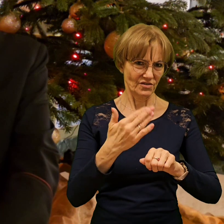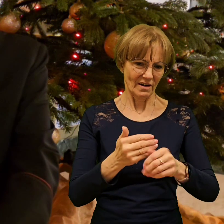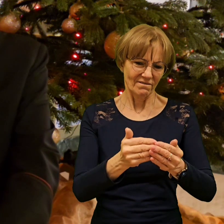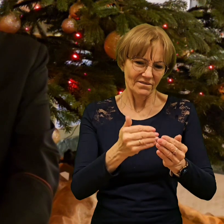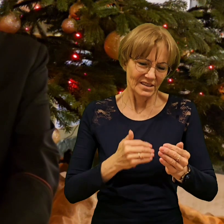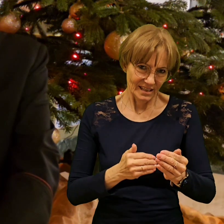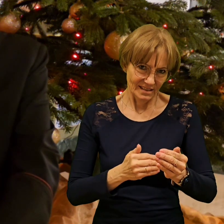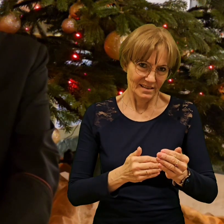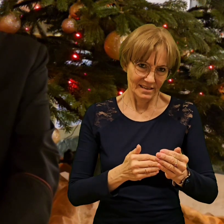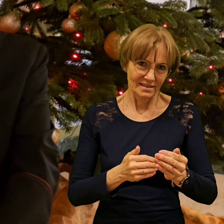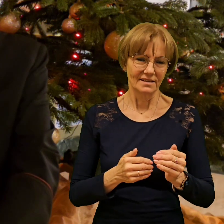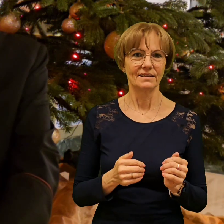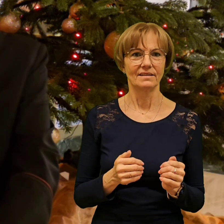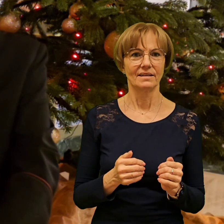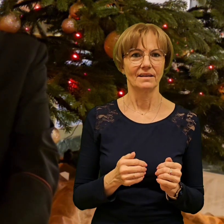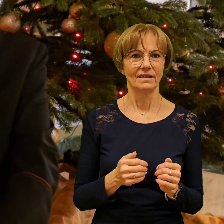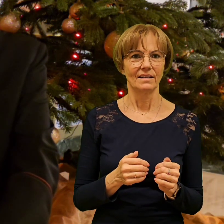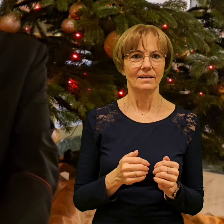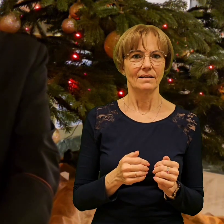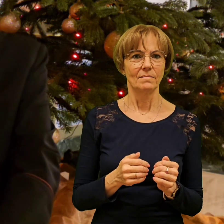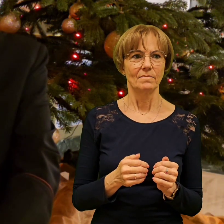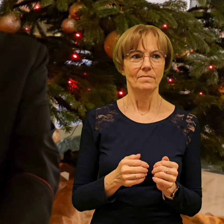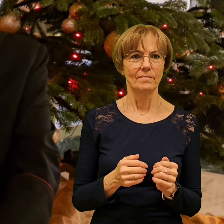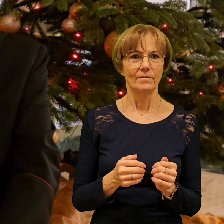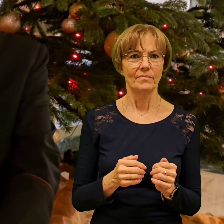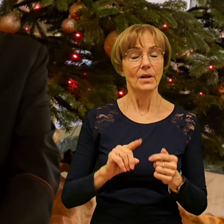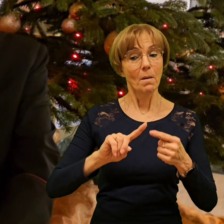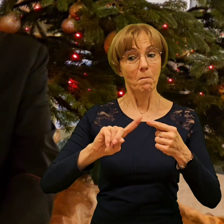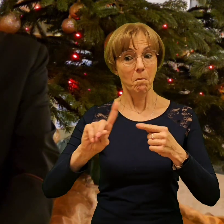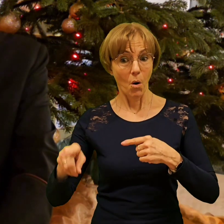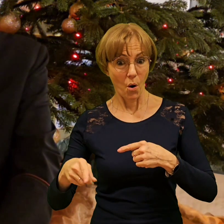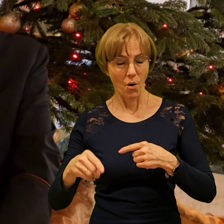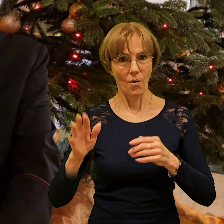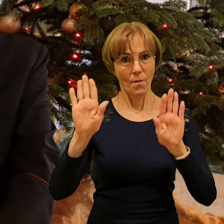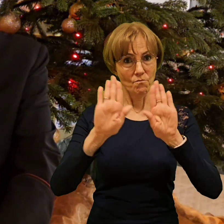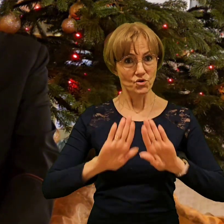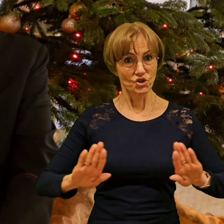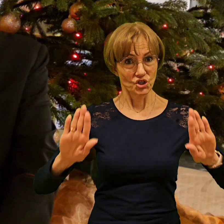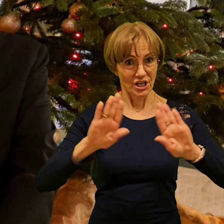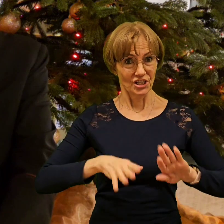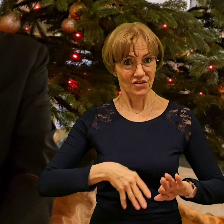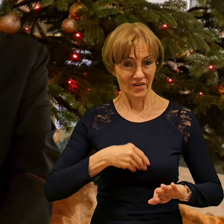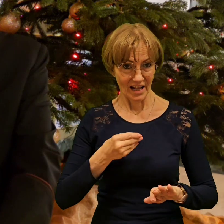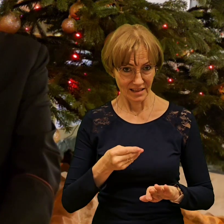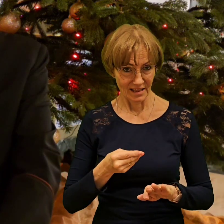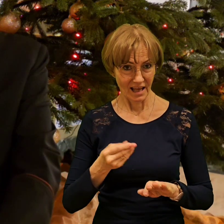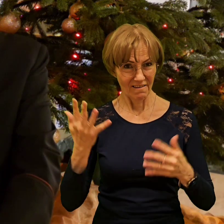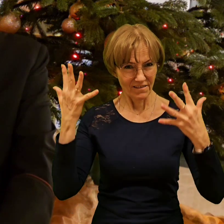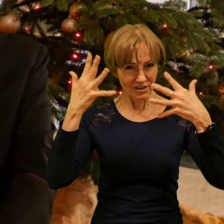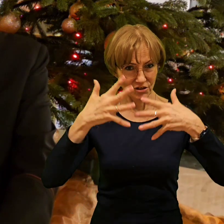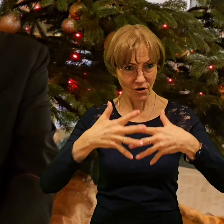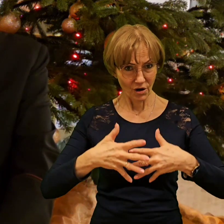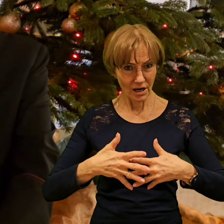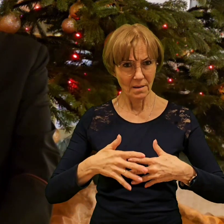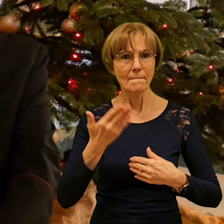po odprawieniu tej mszy świętej bardzo chętnie